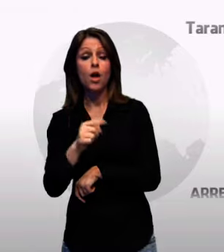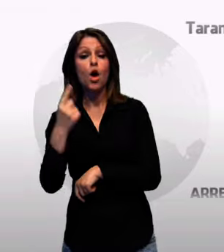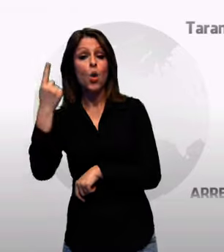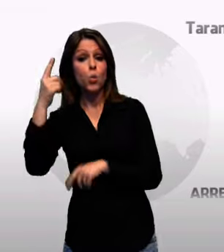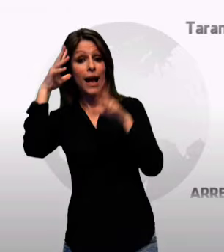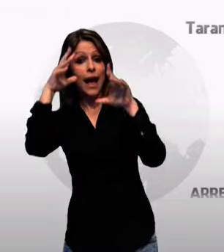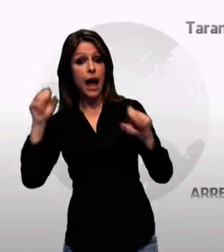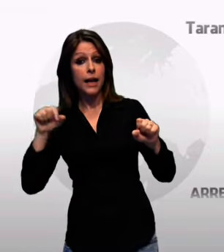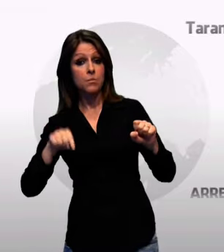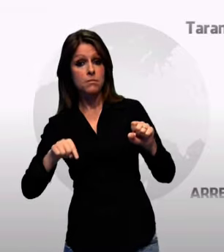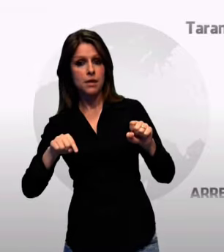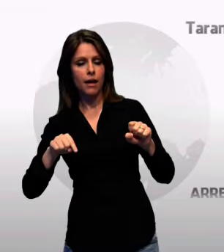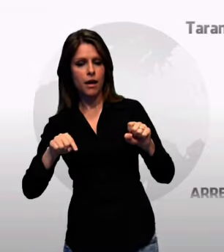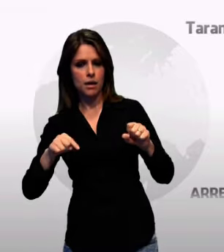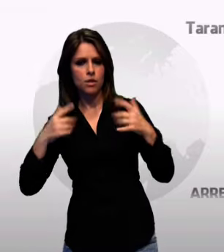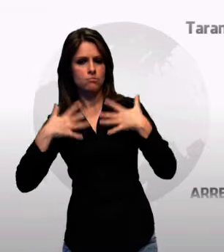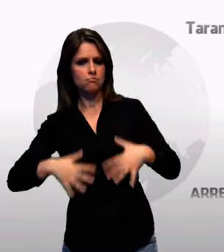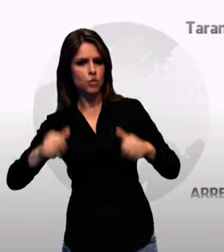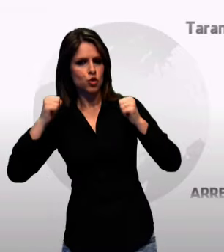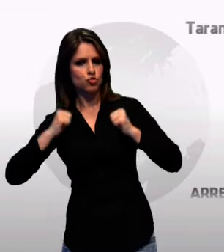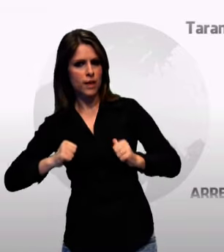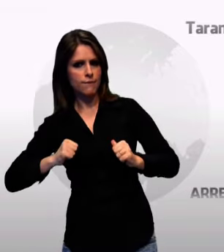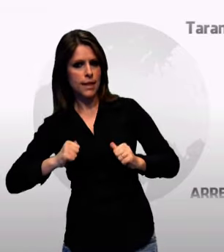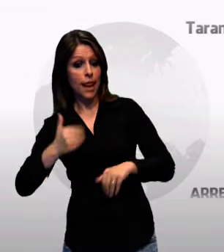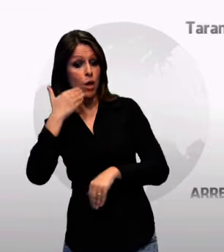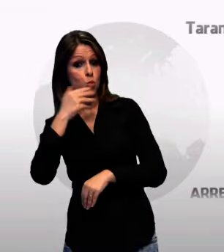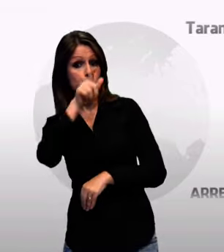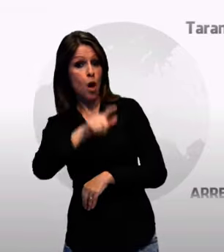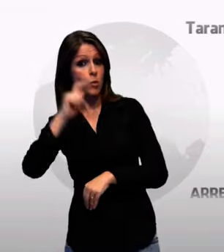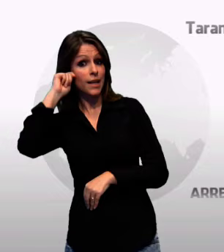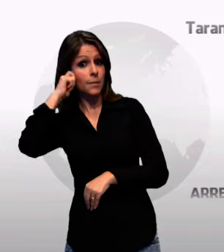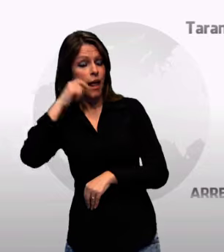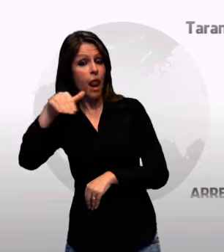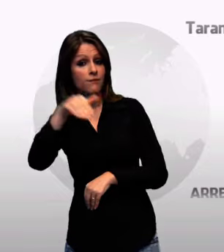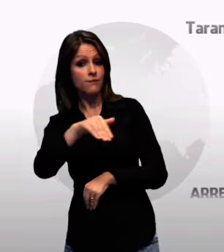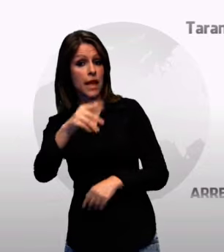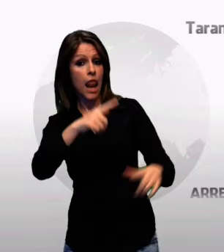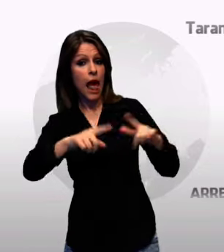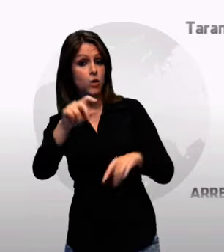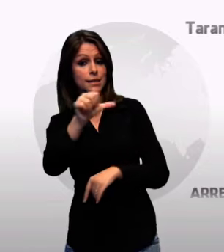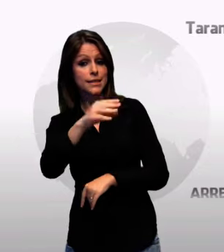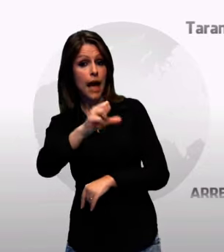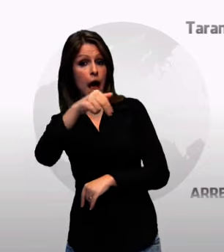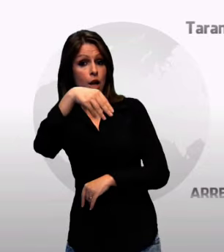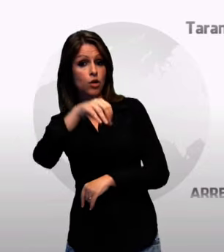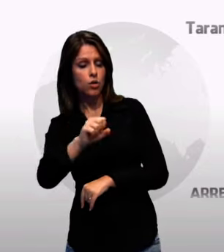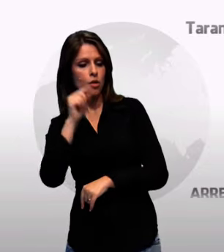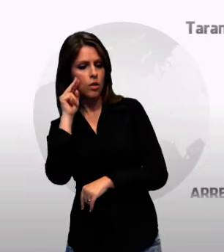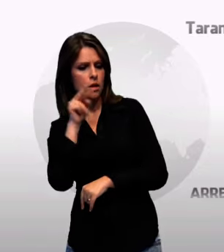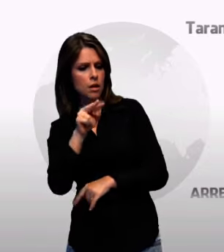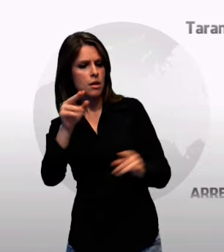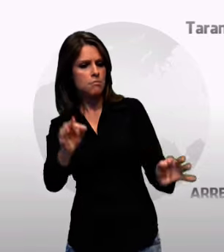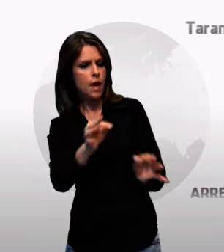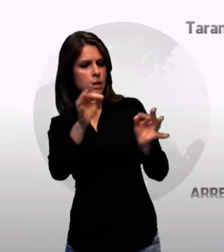da un militare libero da servizio mentre passeggiava in via Lago di Scanno. All'alt del carabiniere